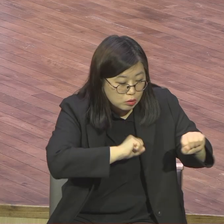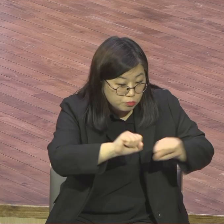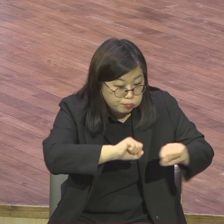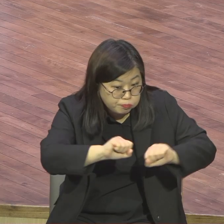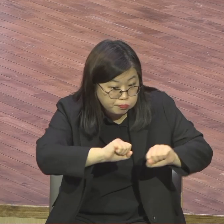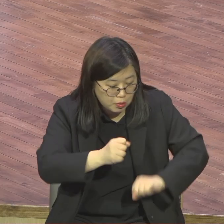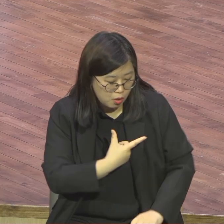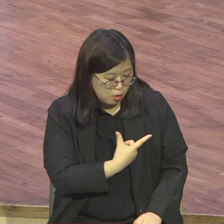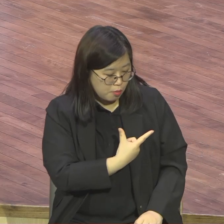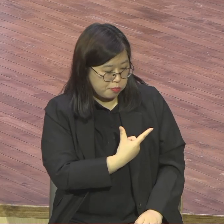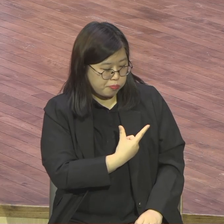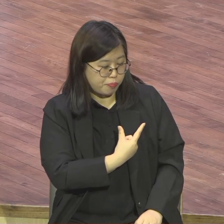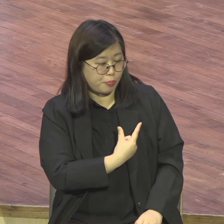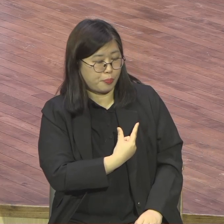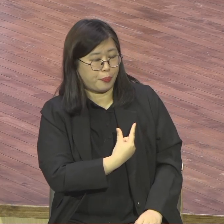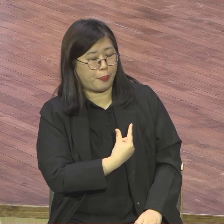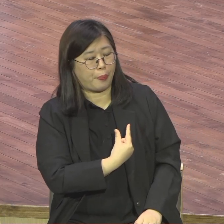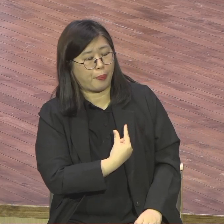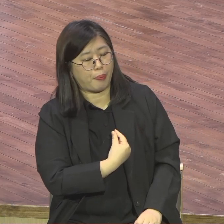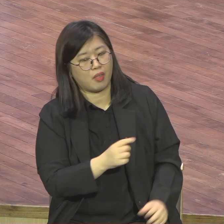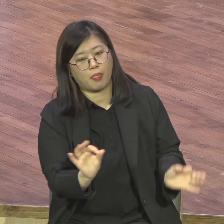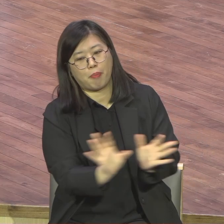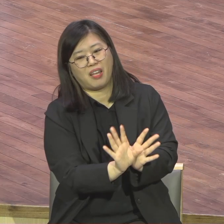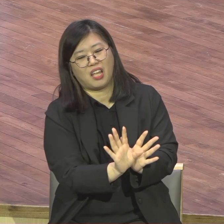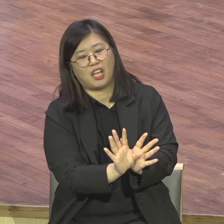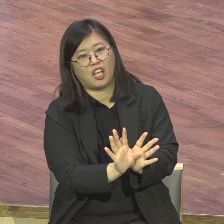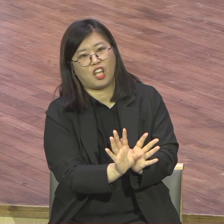나 힘이 없어서 내가 뭘 하겠습니까? 백장치기라니까